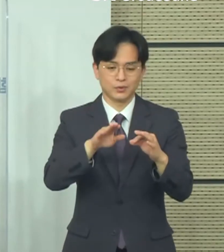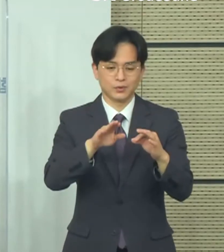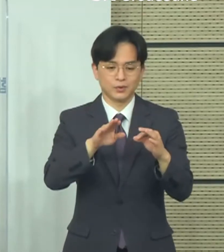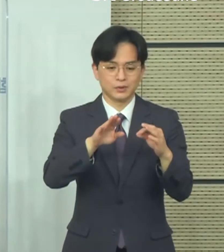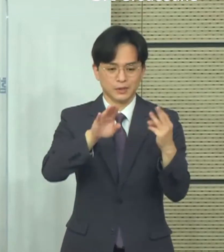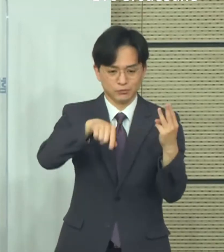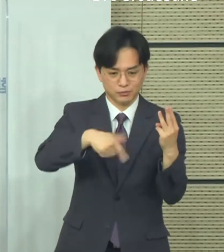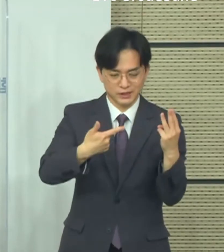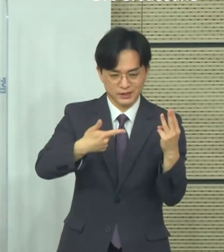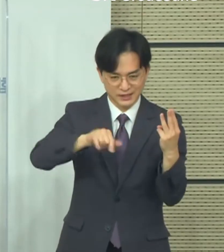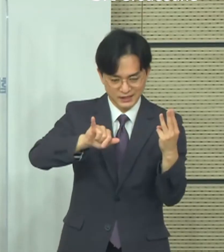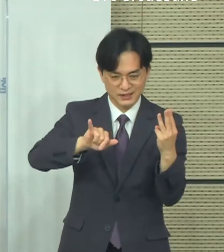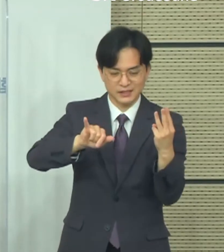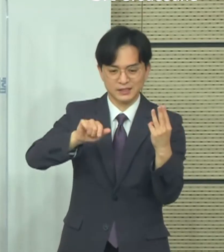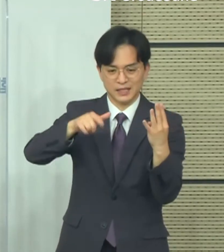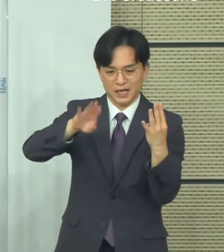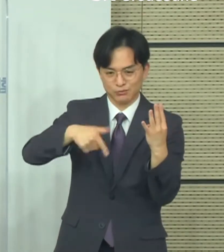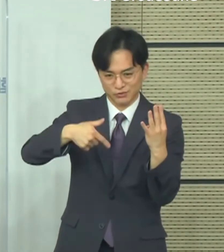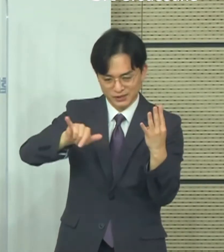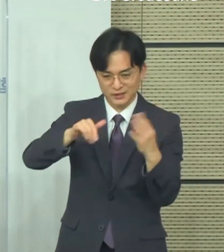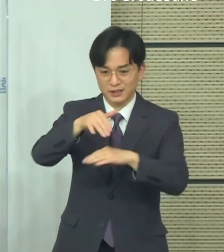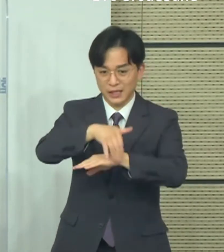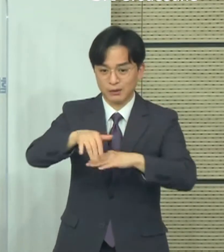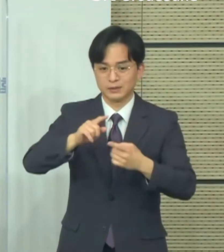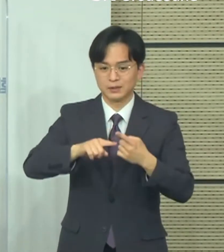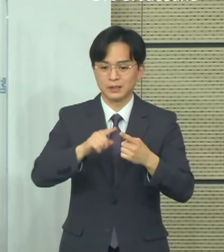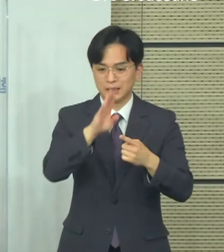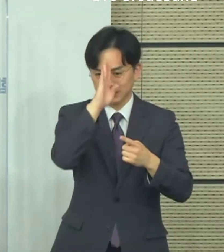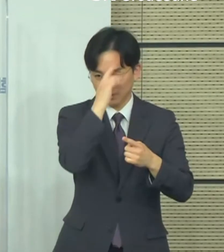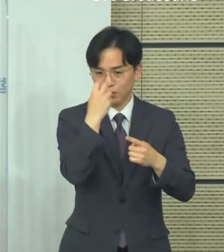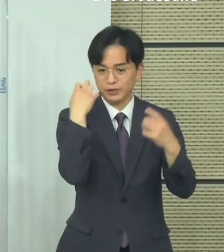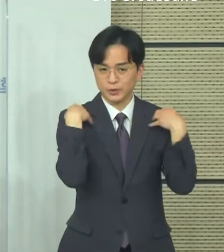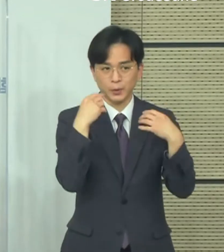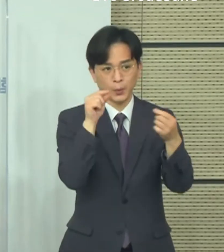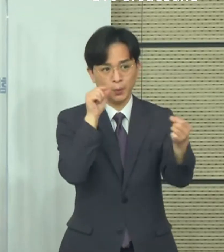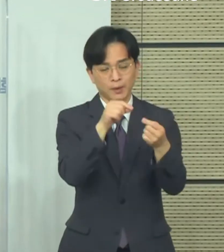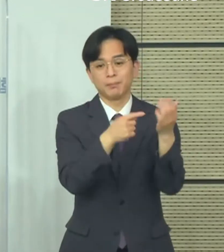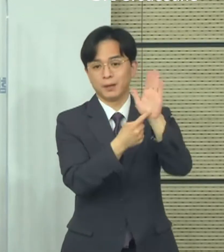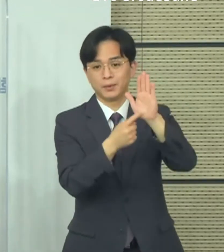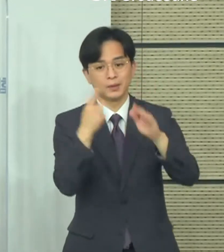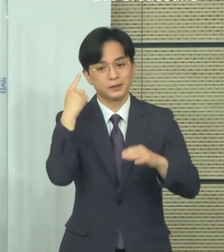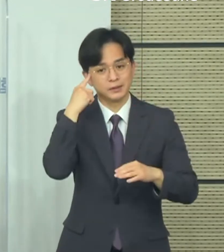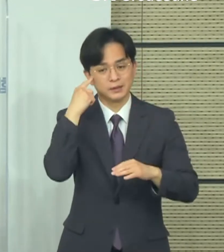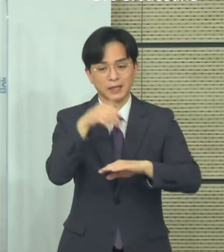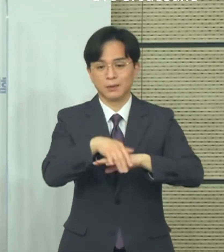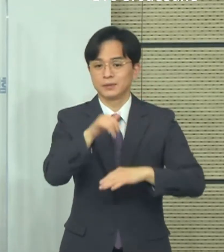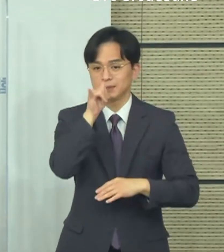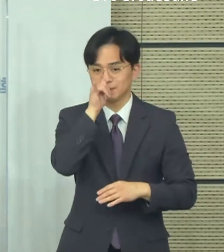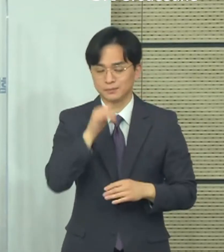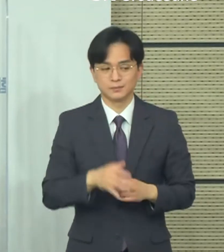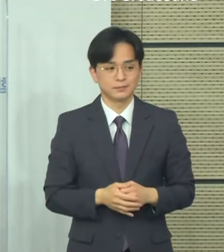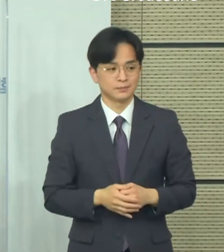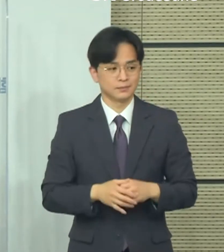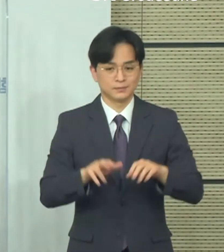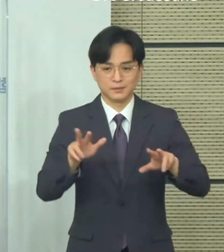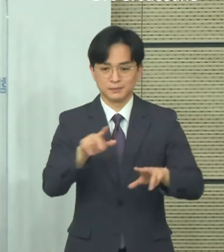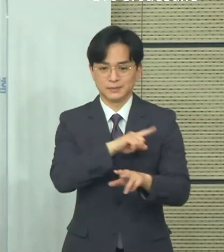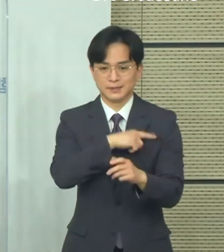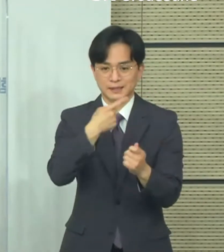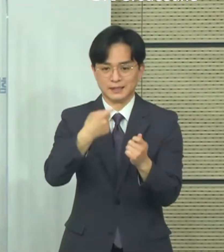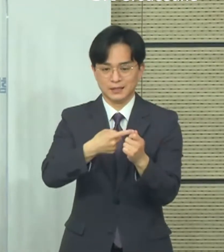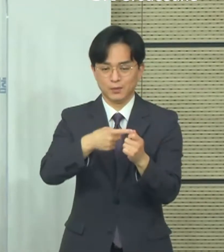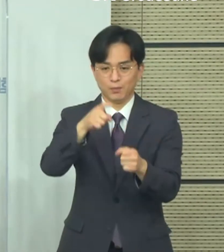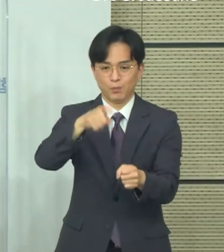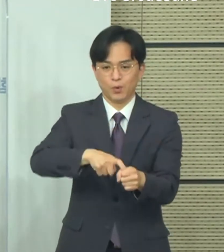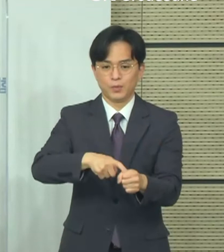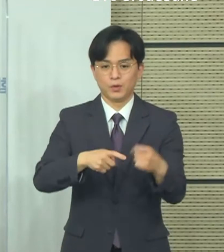계획을 발표하는 것으로 되어 있습니다. 현재 목표는 3,600만 명과 1차 접종을 달성하는 데 큰 무리 없이